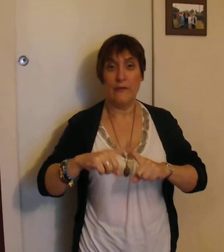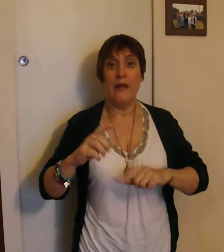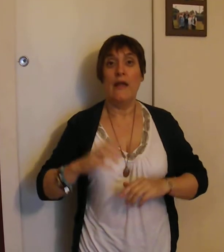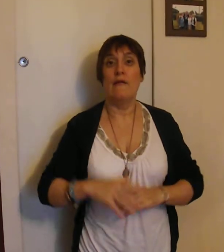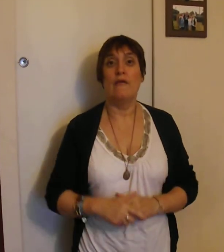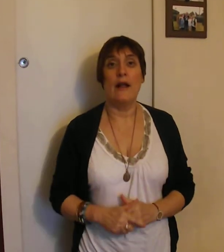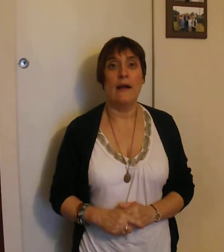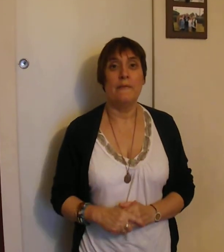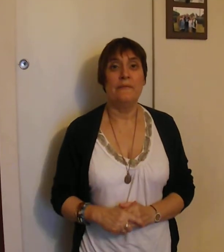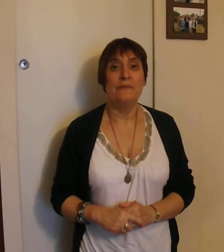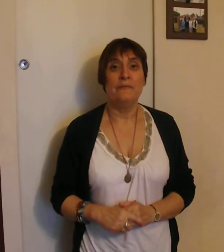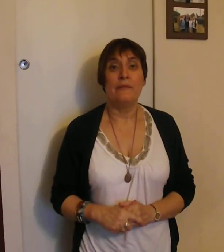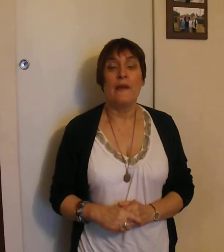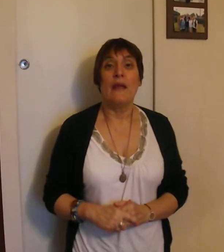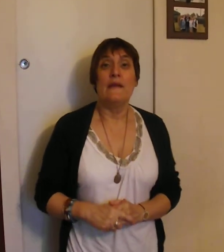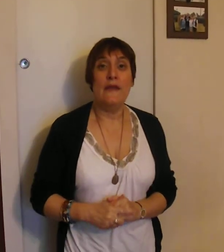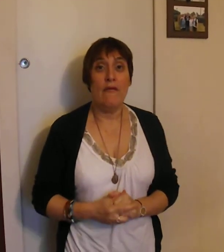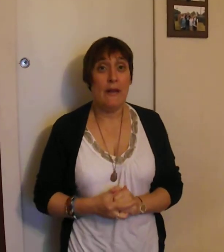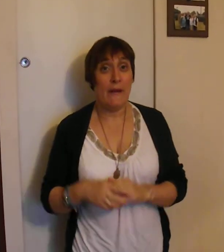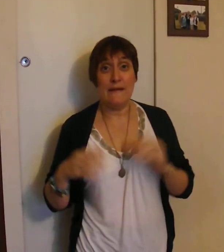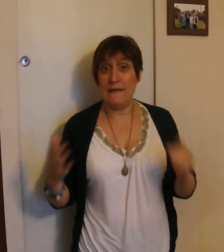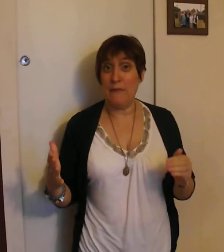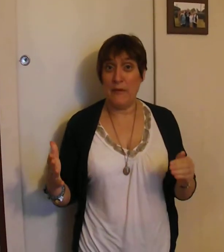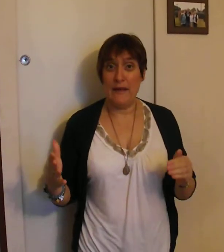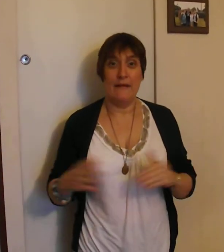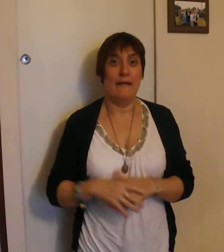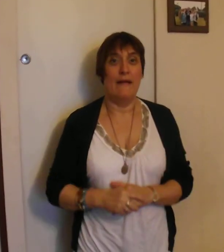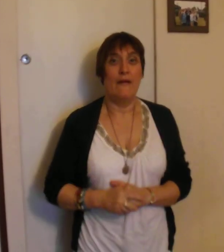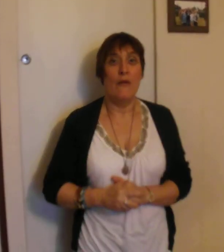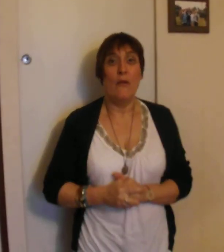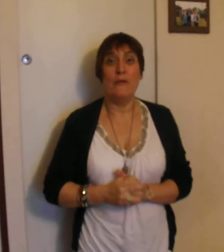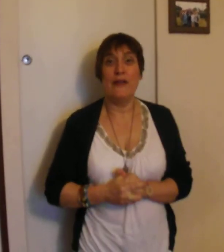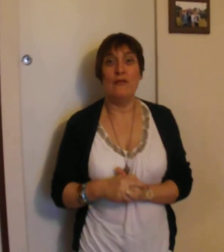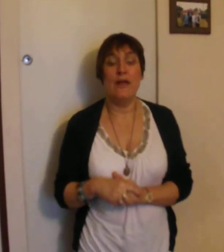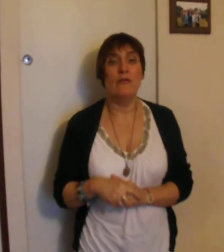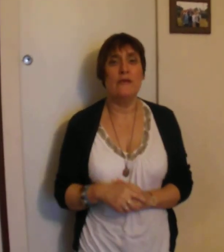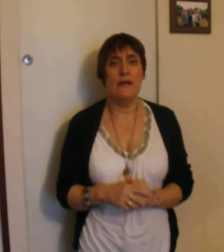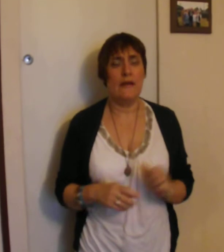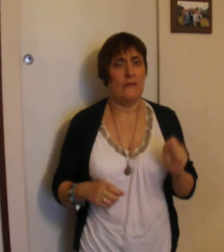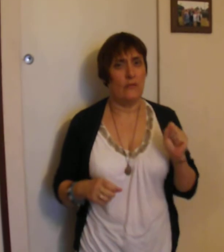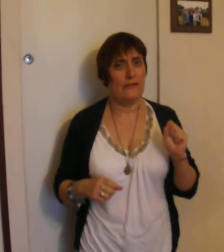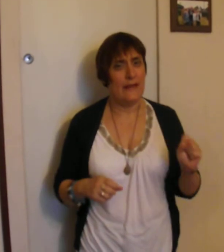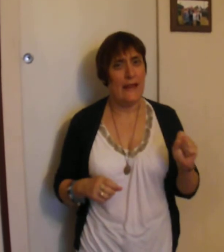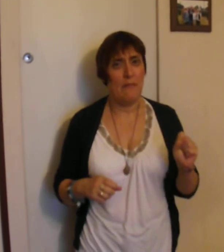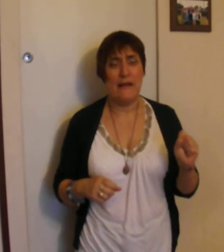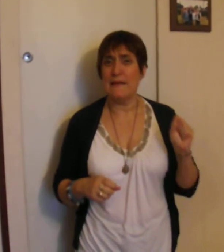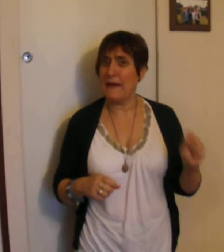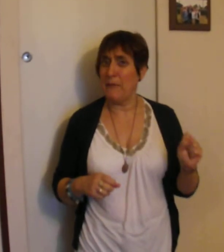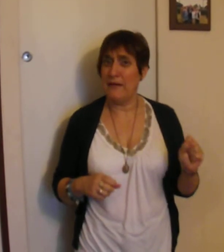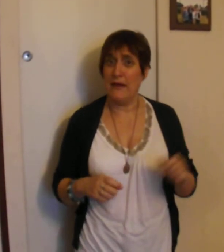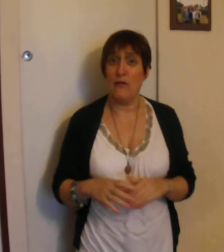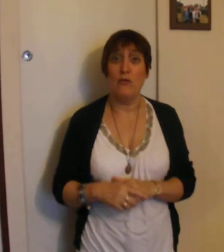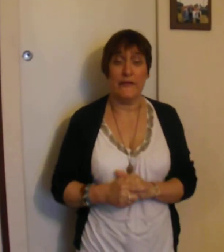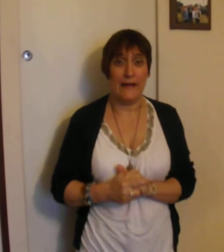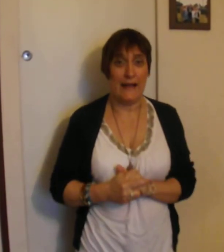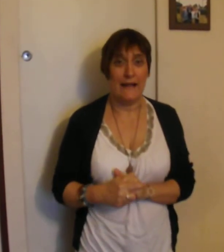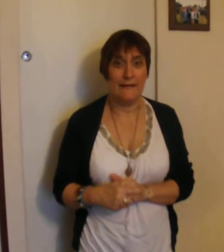Voilà. Si vous voulez participer aux ateliers comptines qui sont dynamiques, sympathiques ou on s'éclate,